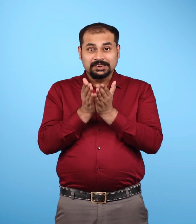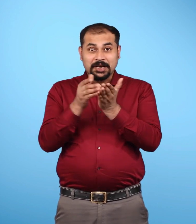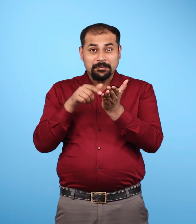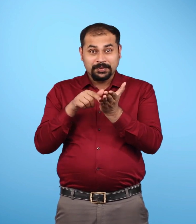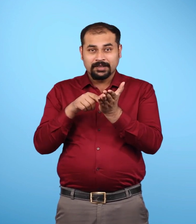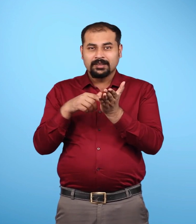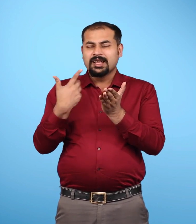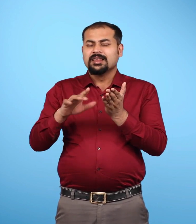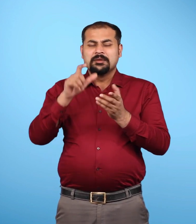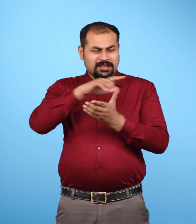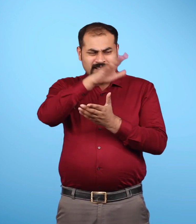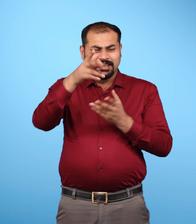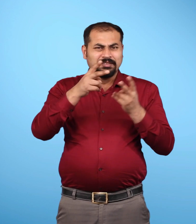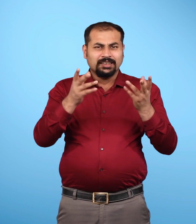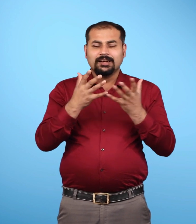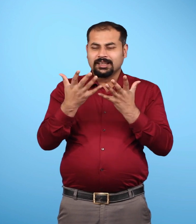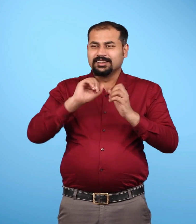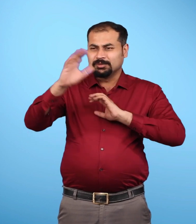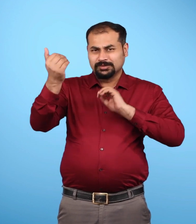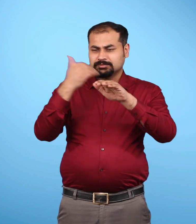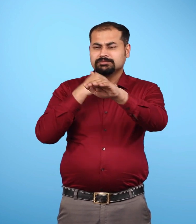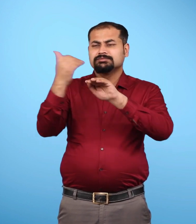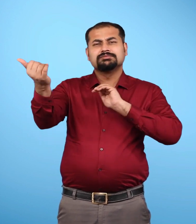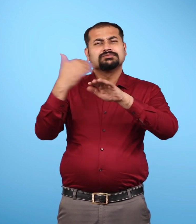व्यापार की द्रिष्टी से यह सबसे व्यस्त महासागर है